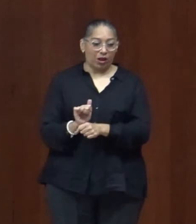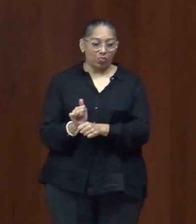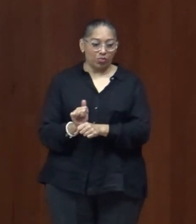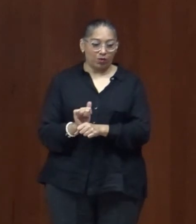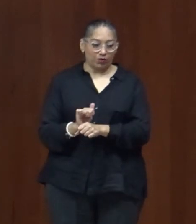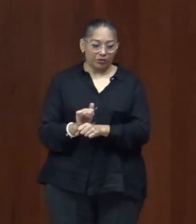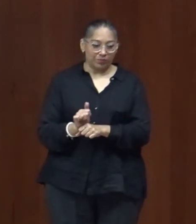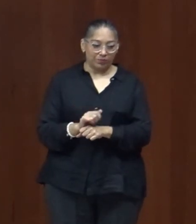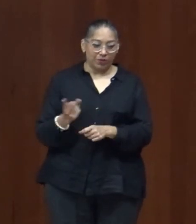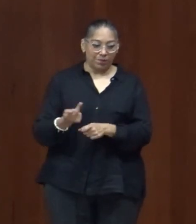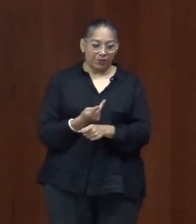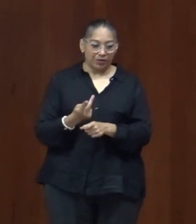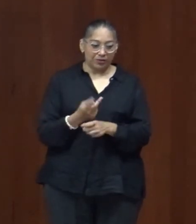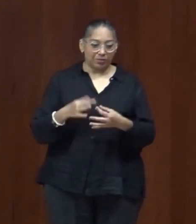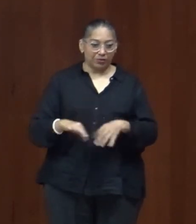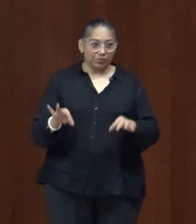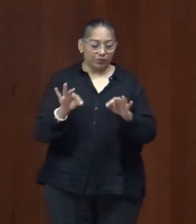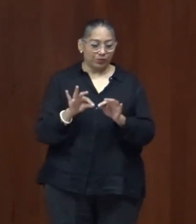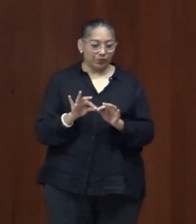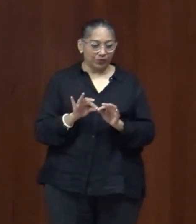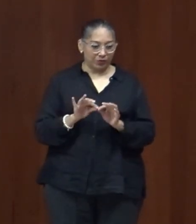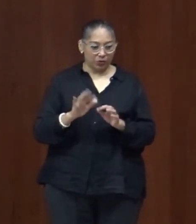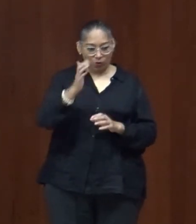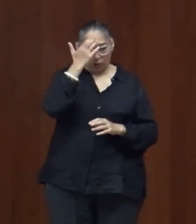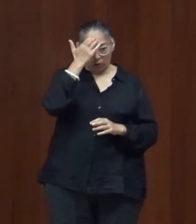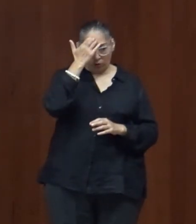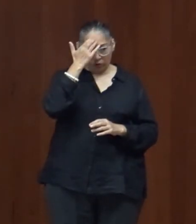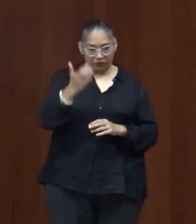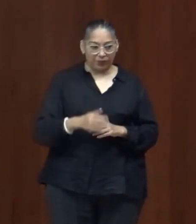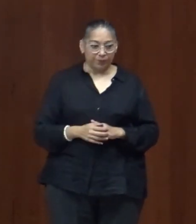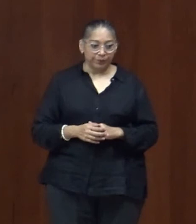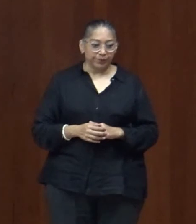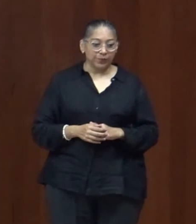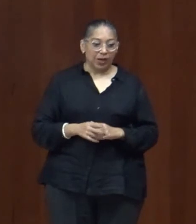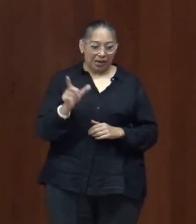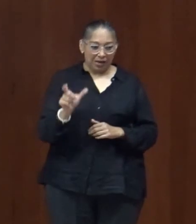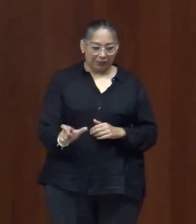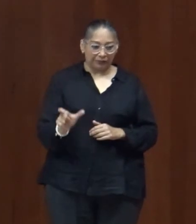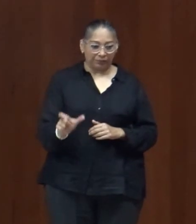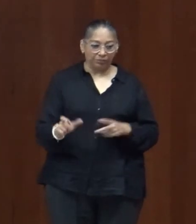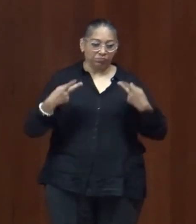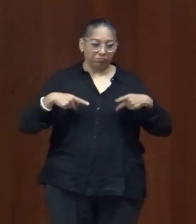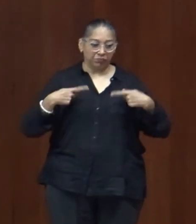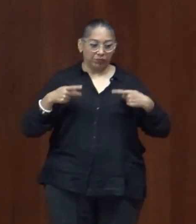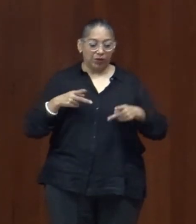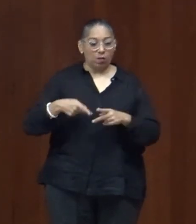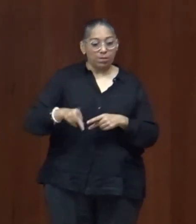importa ya es algo reconocido es preocupante que estemos haciéndolo ahora